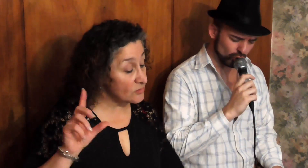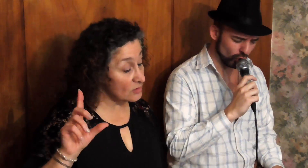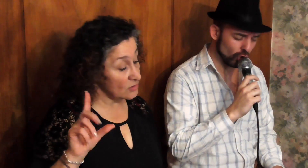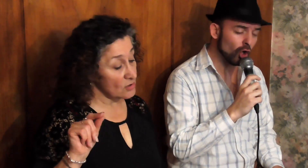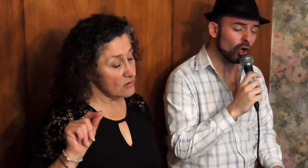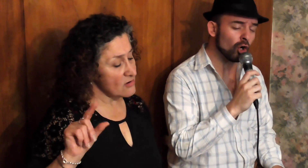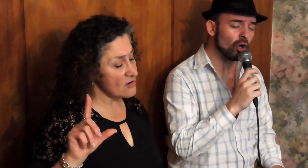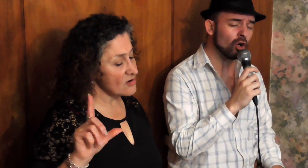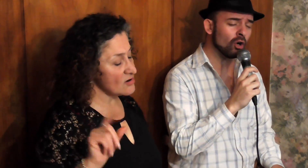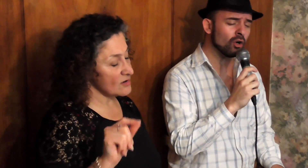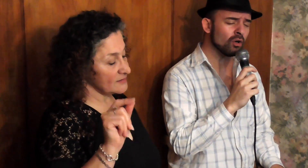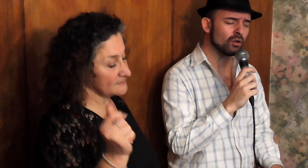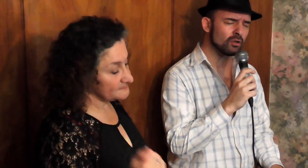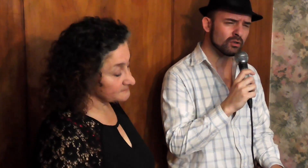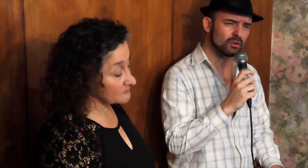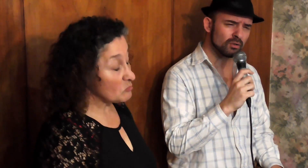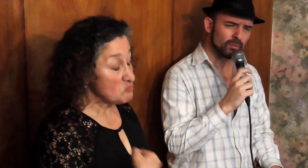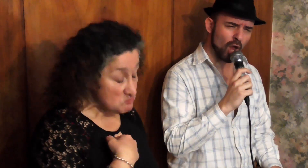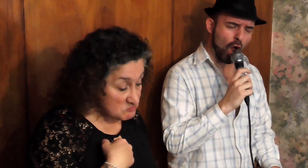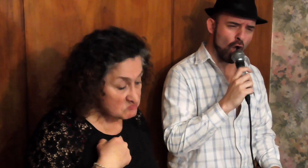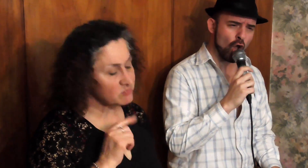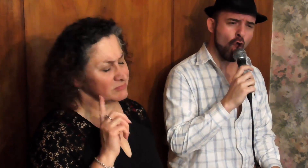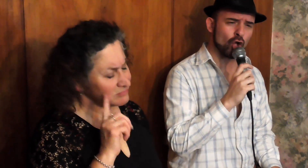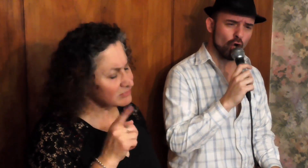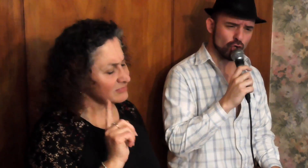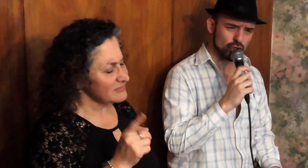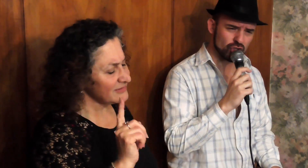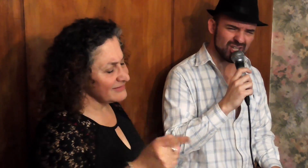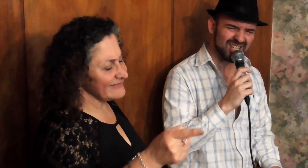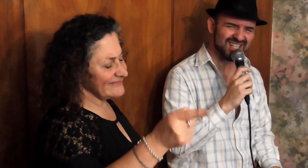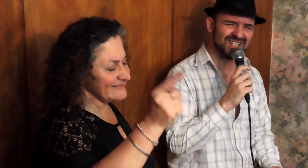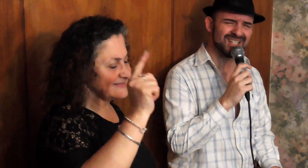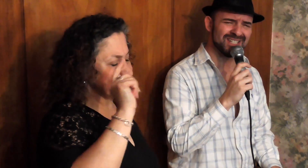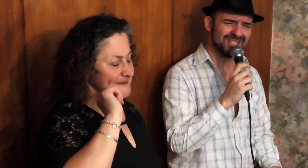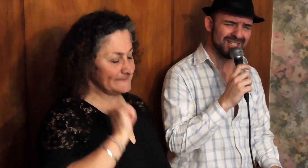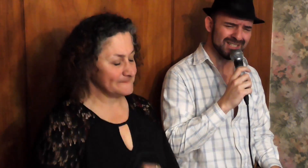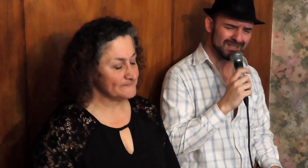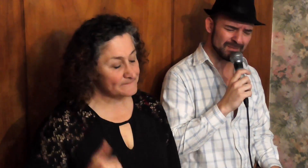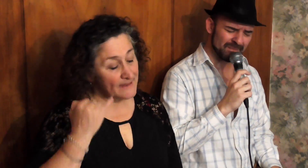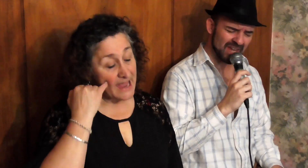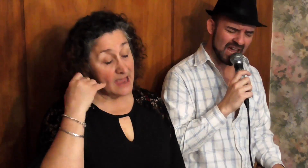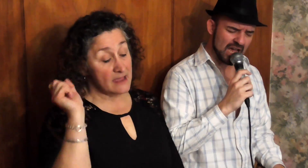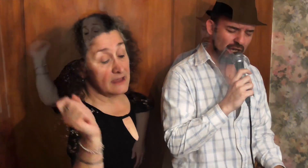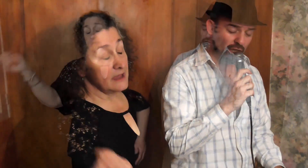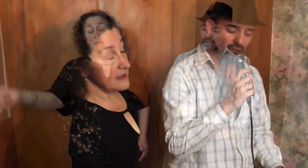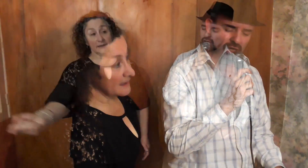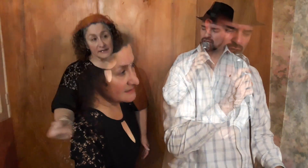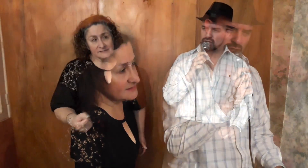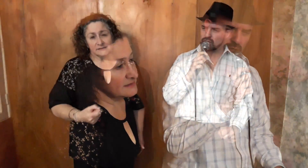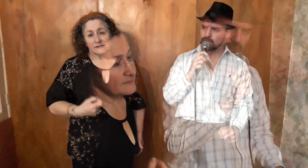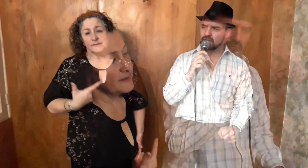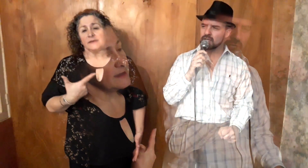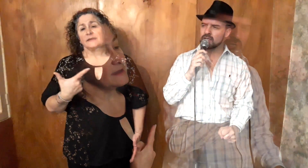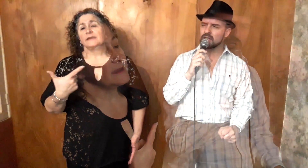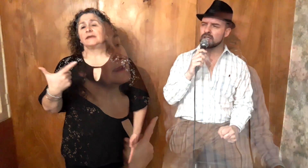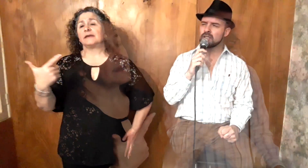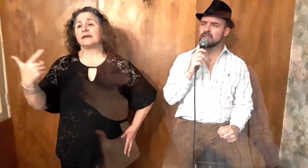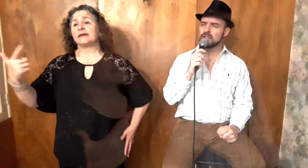Dolor, lo conocí y recibí